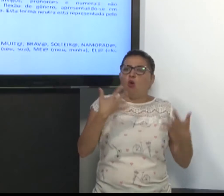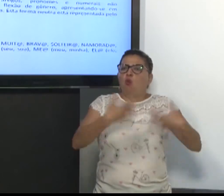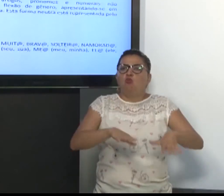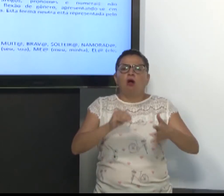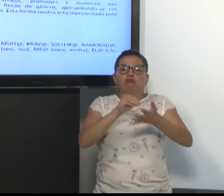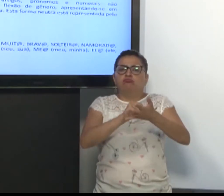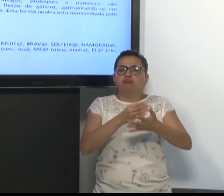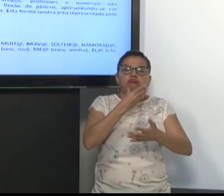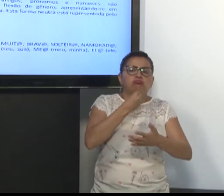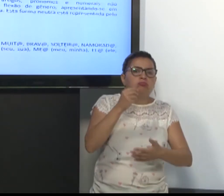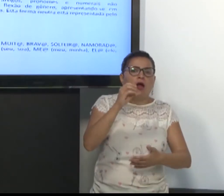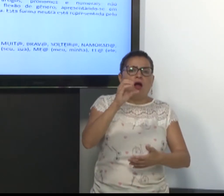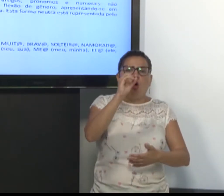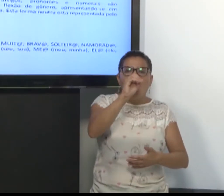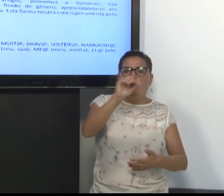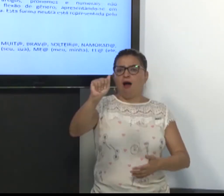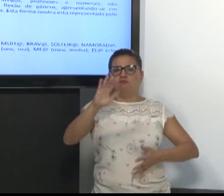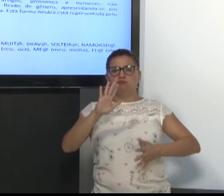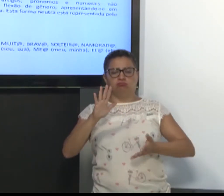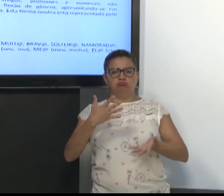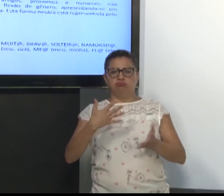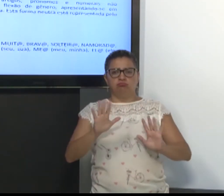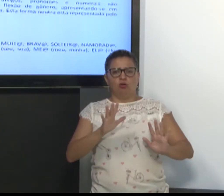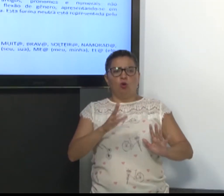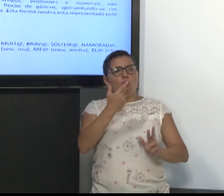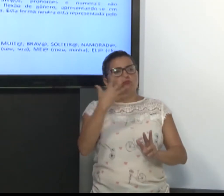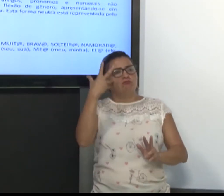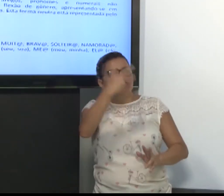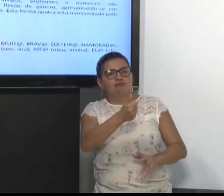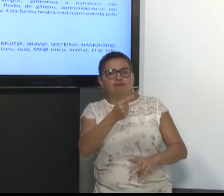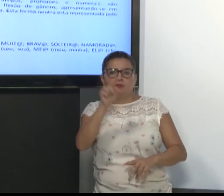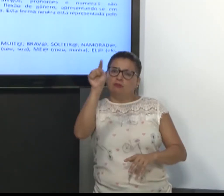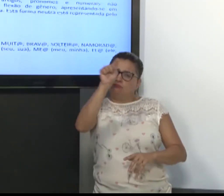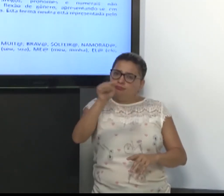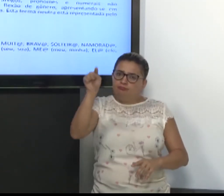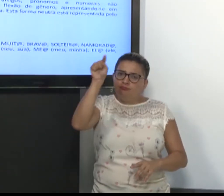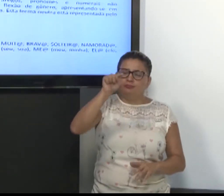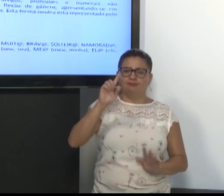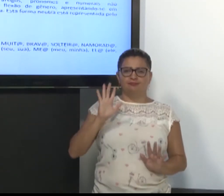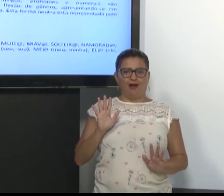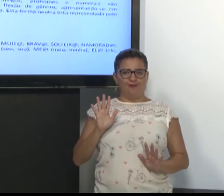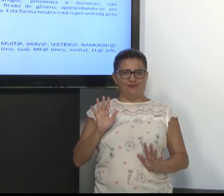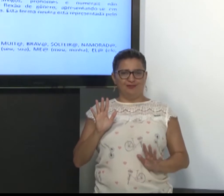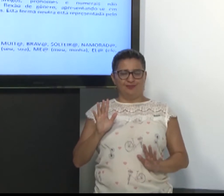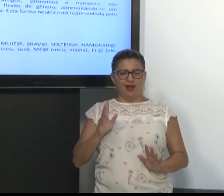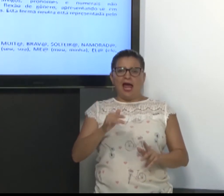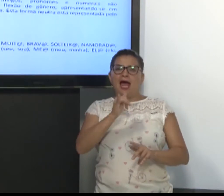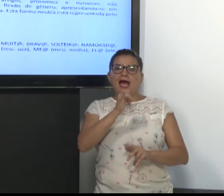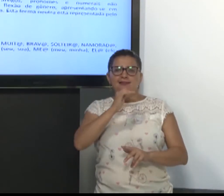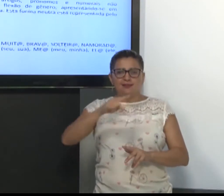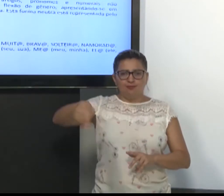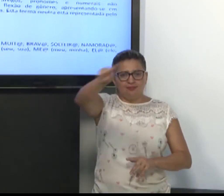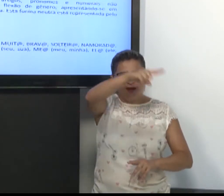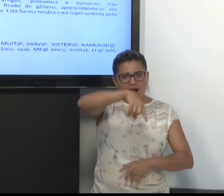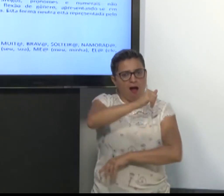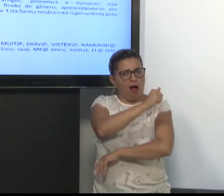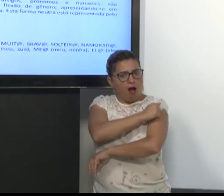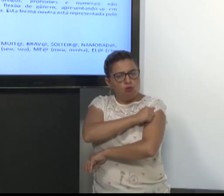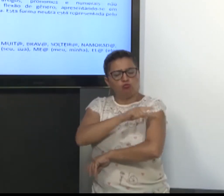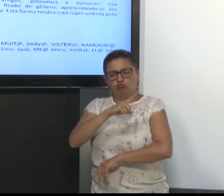Então, eu não quero colocar o O ou o A no final. Bonito ou bonita. Usa-se na escrita o arroba. Então,